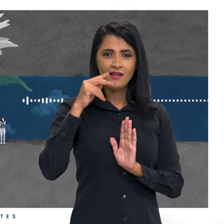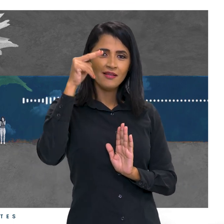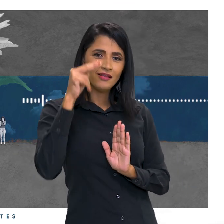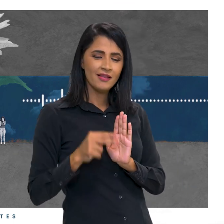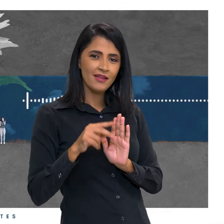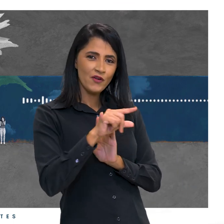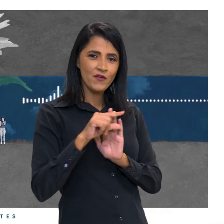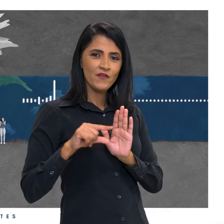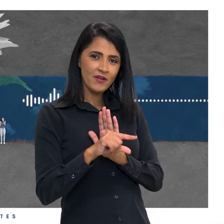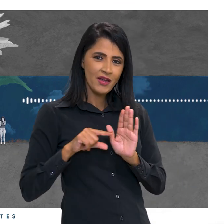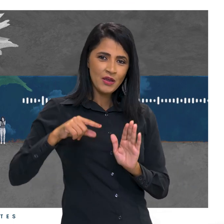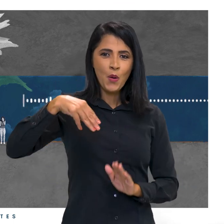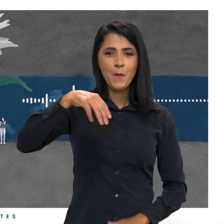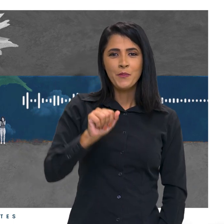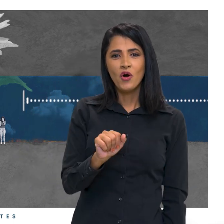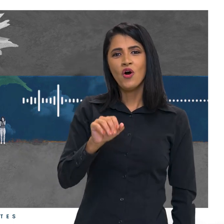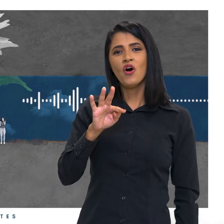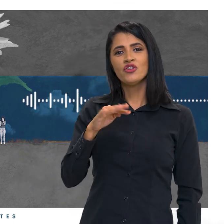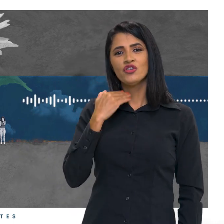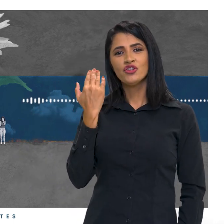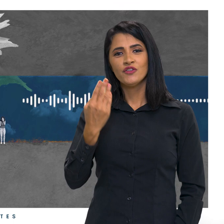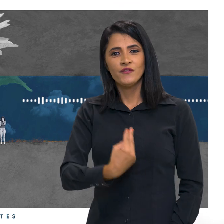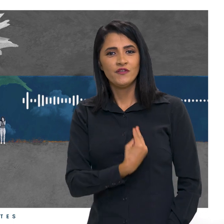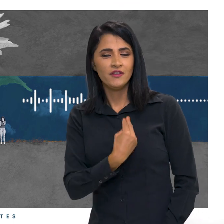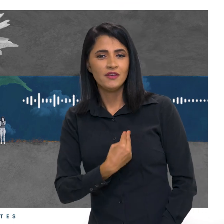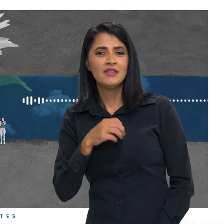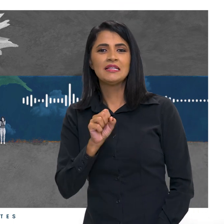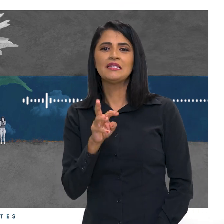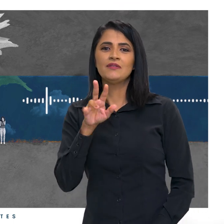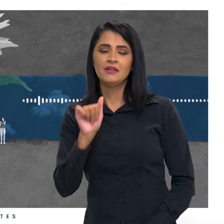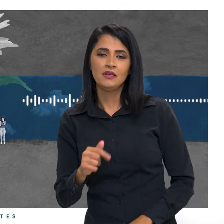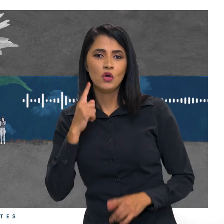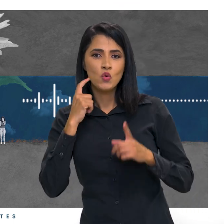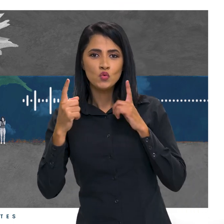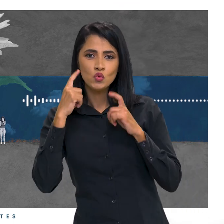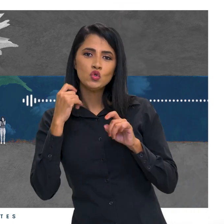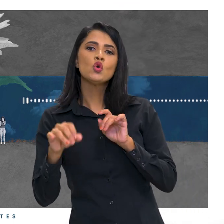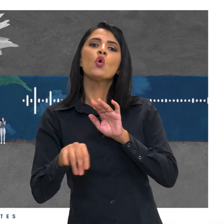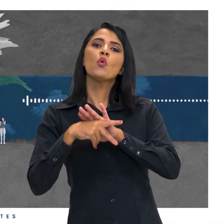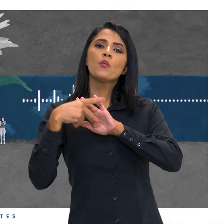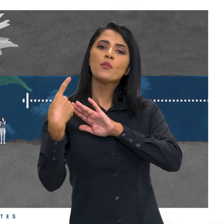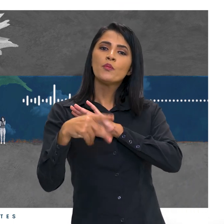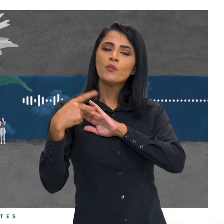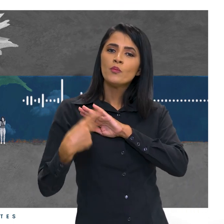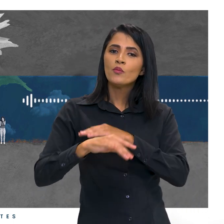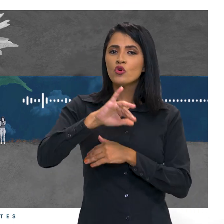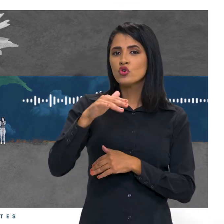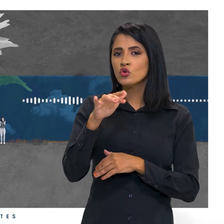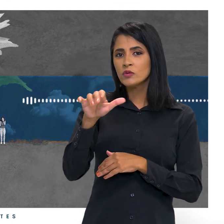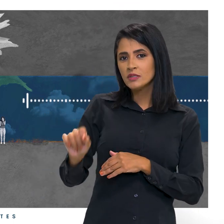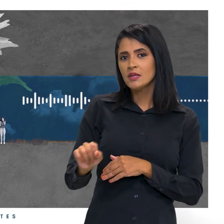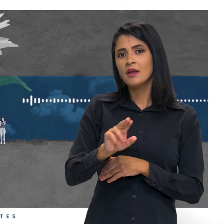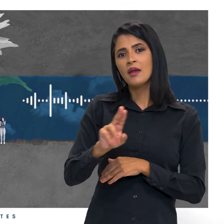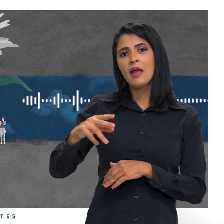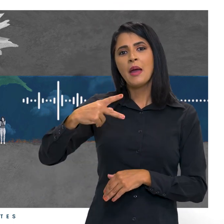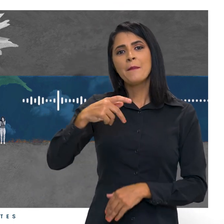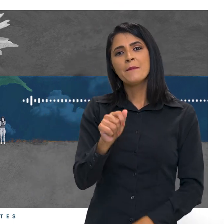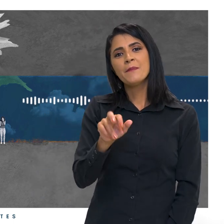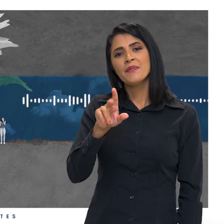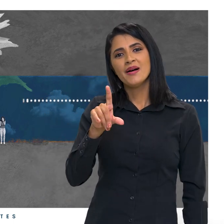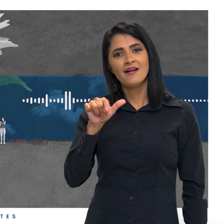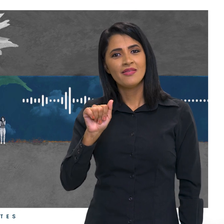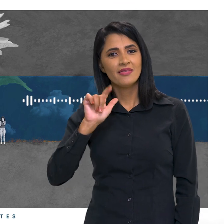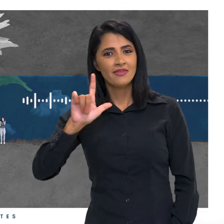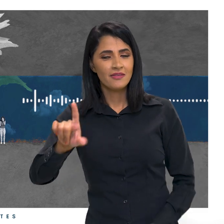versos de Morte e Vida Severina. A sonoplastia e a identidade sonora são de José Maria, mais conhecido como Pardal. Contamos